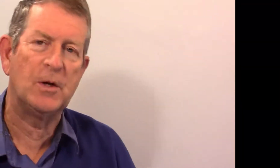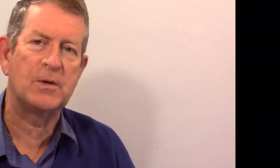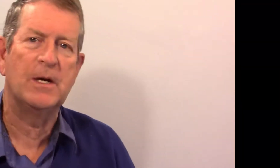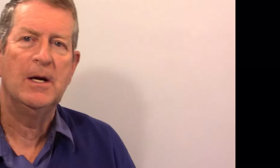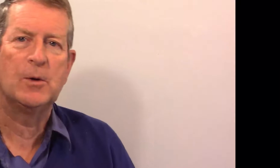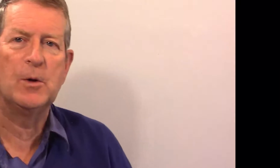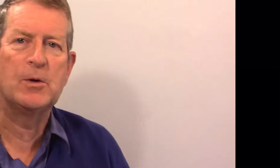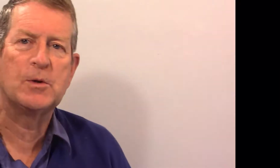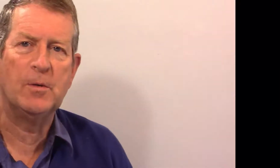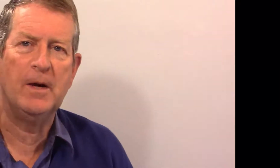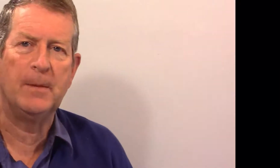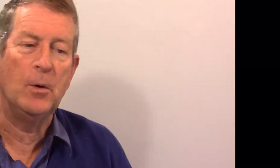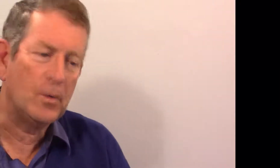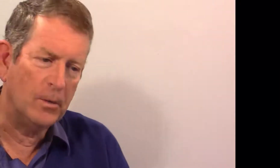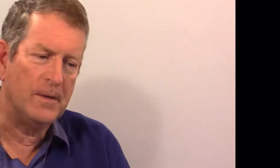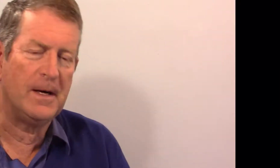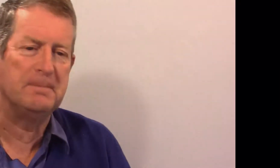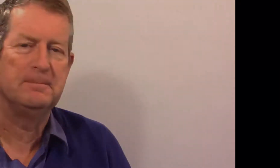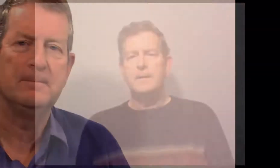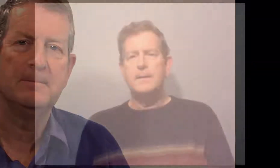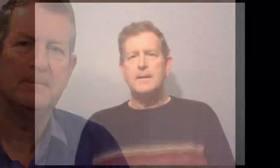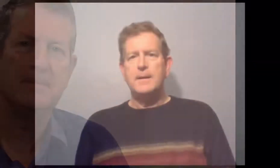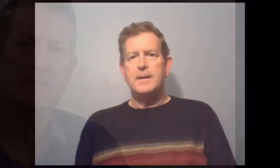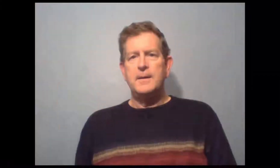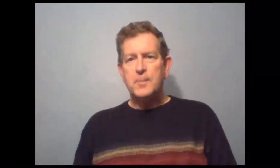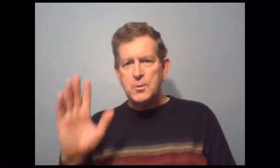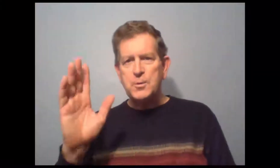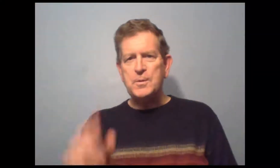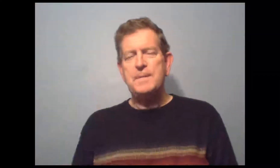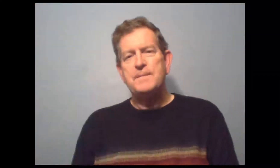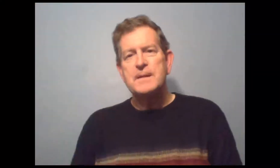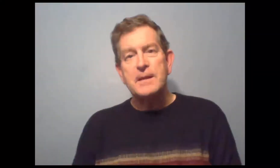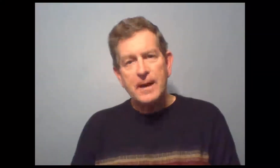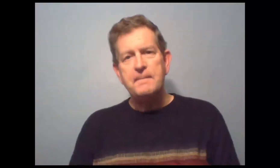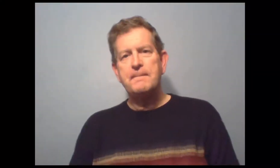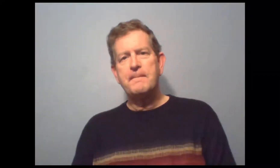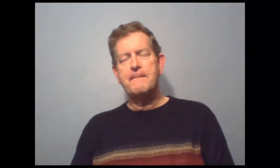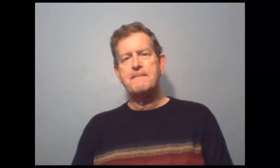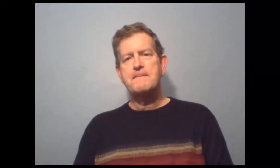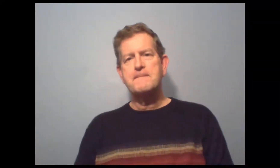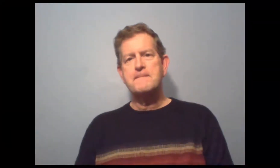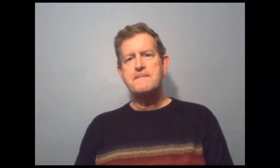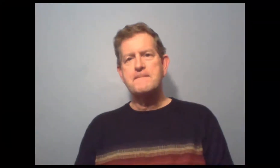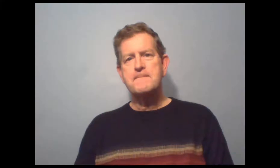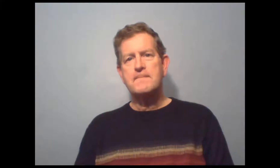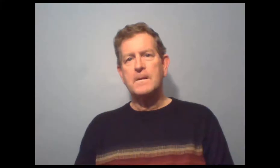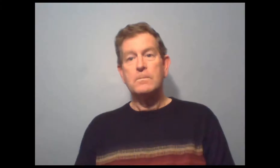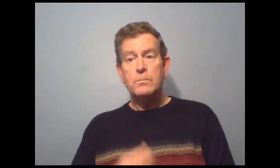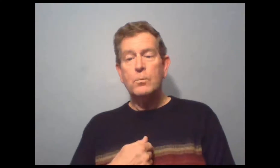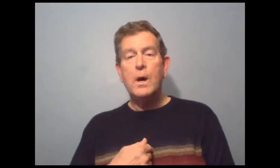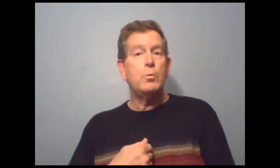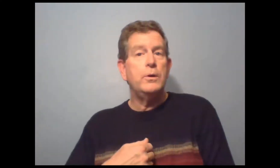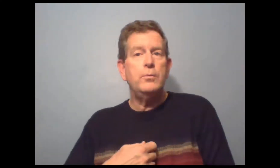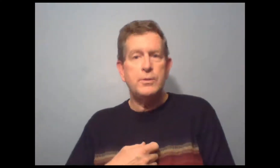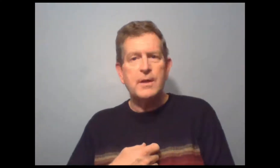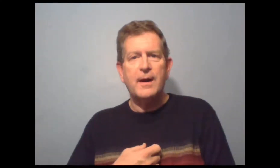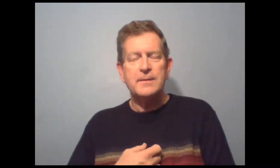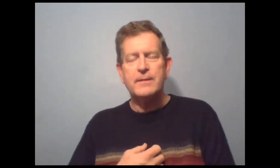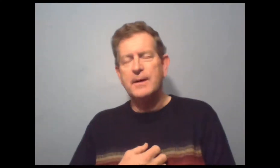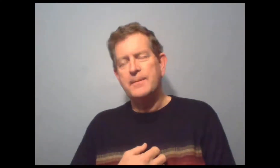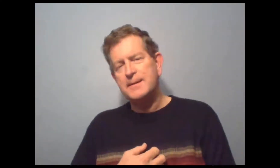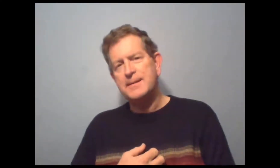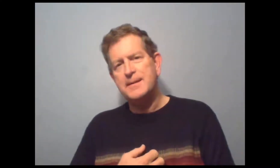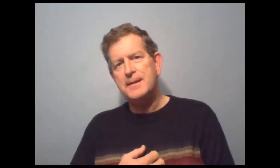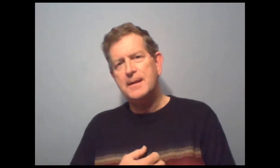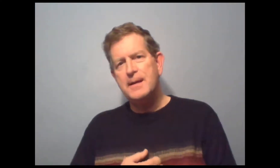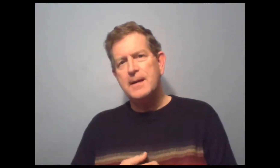que le sens de ce verbe. Donc, on y va. Bonjour. Ça va ? Moi, oui, oui, ça va.